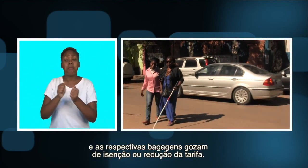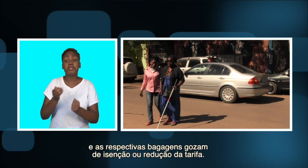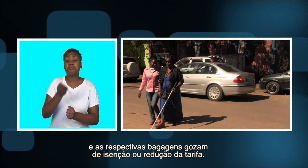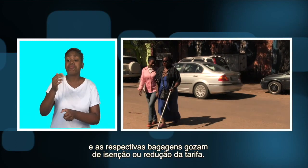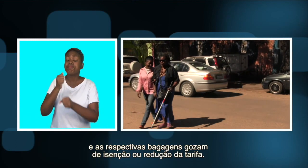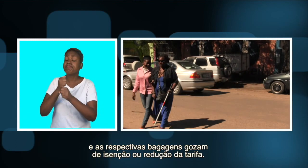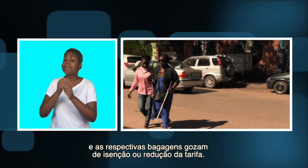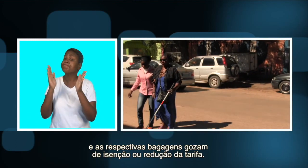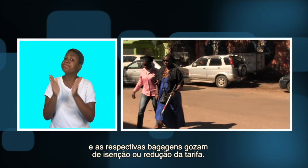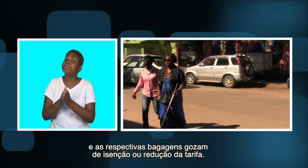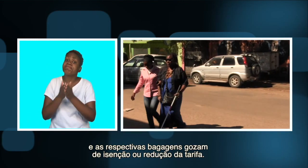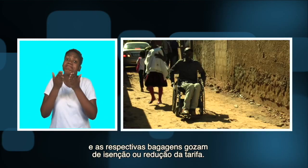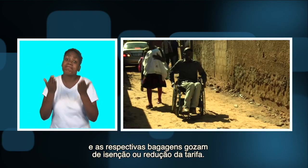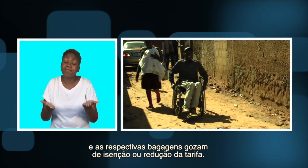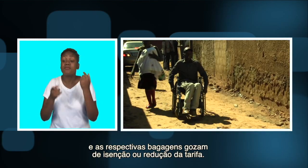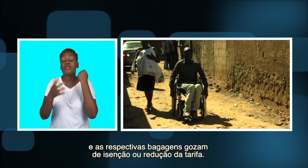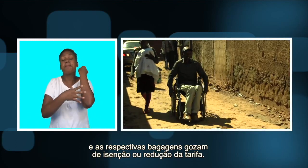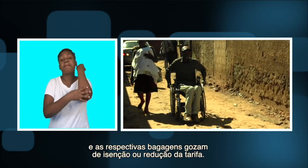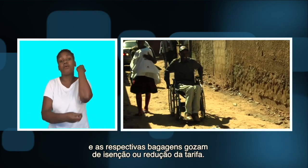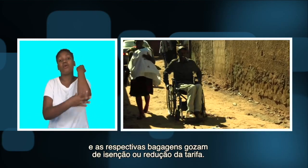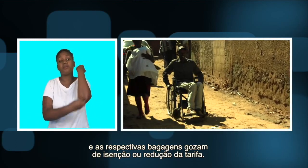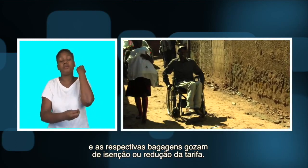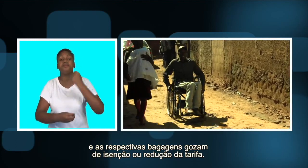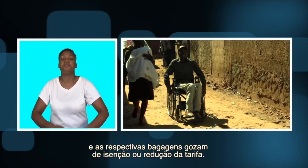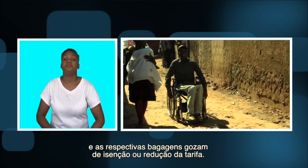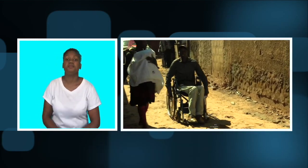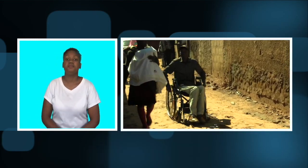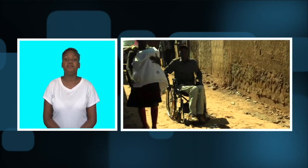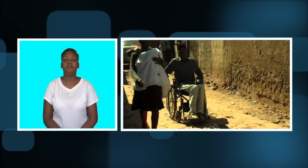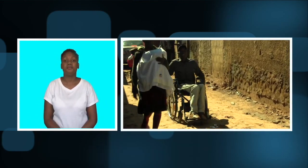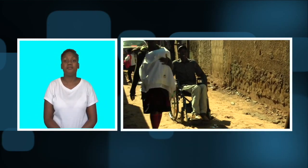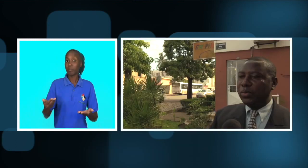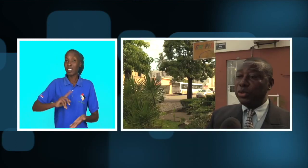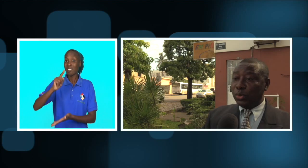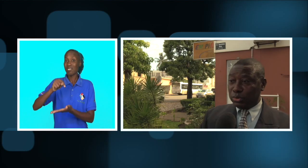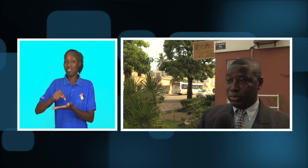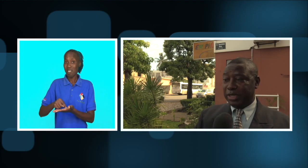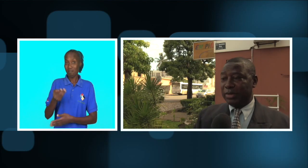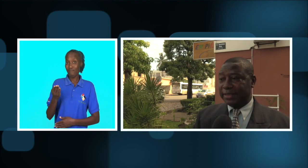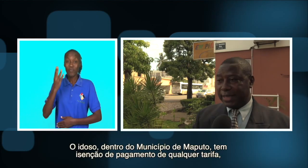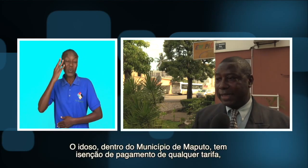e as respectivas bagagens gozam de incessão ou redução da tarifa. O idoso dentro da cidade,